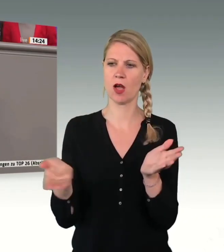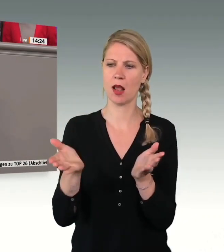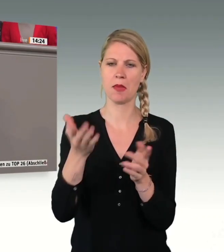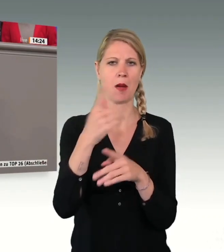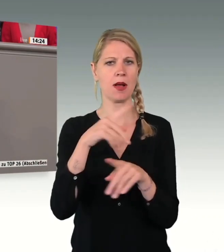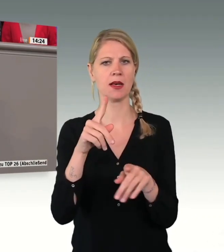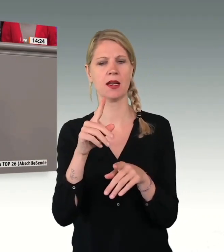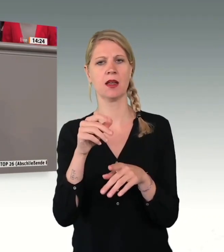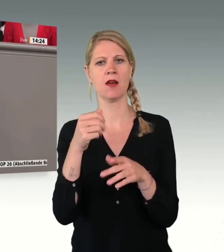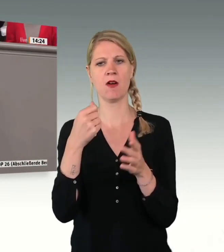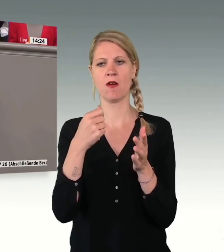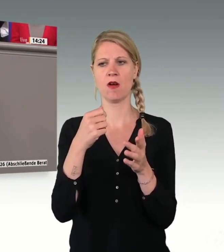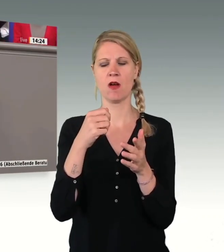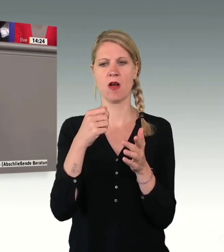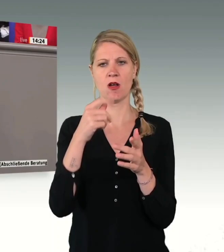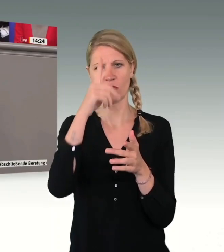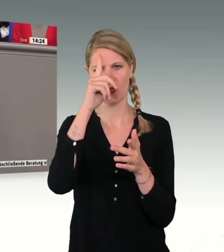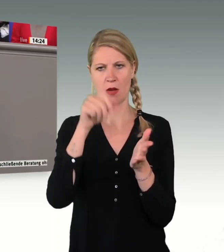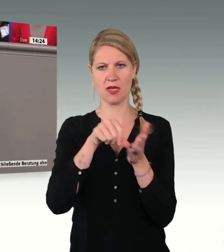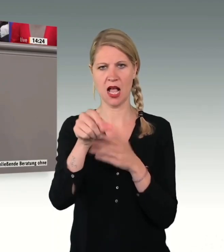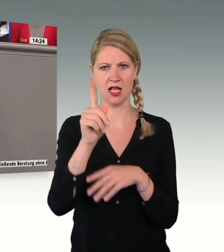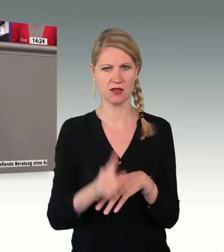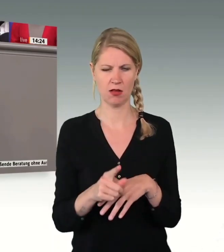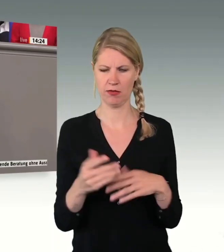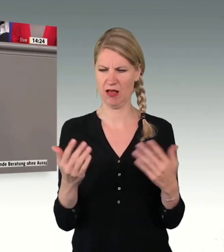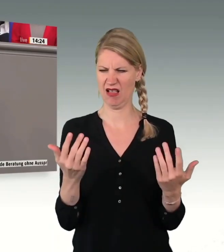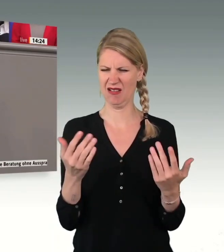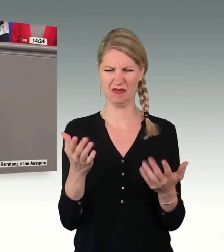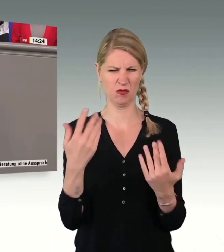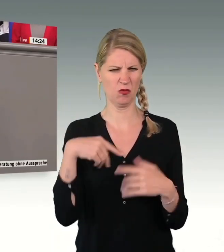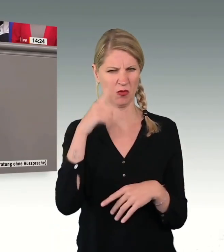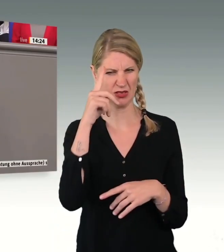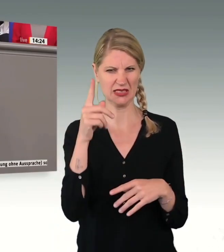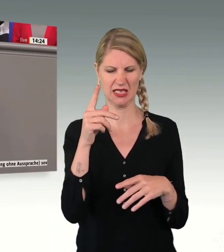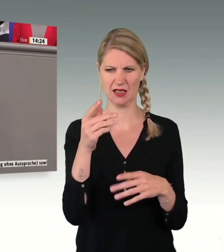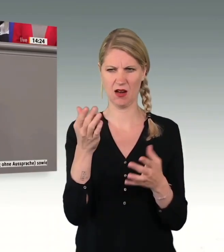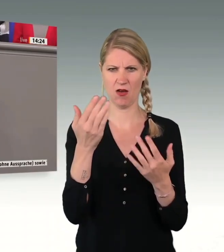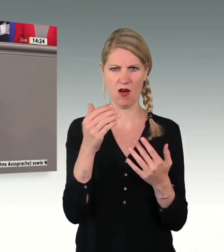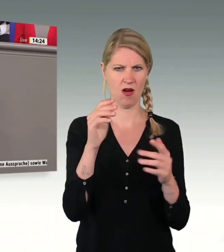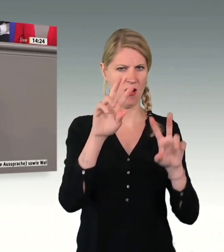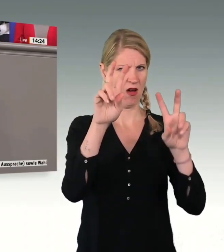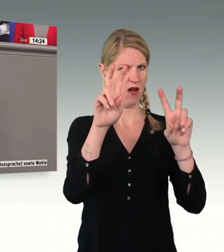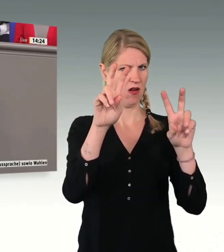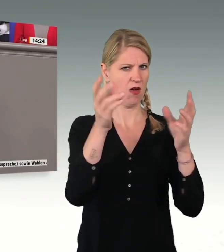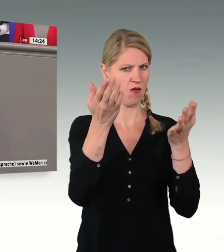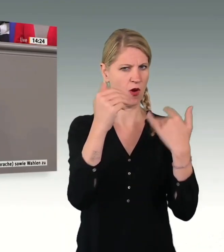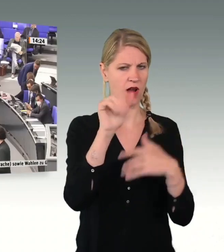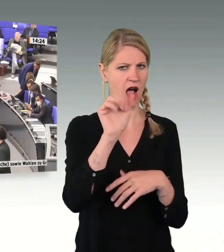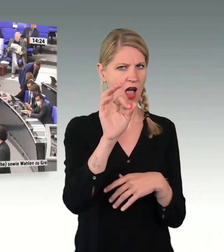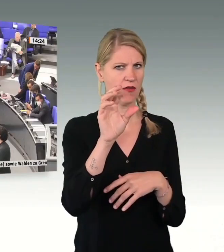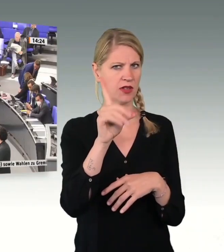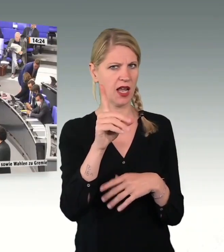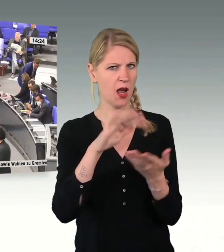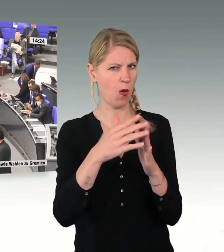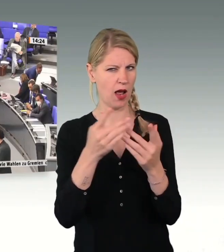Ich muss sagen, dass ich erst mal nicht auseinanderhalten konnte, war es jetzt von der AfD oder einer anderen Partei. Und das hört sich für mich zumindest nicht nach